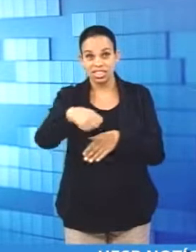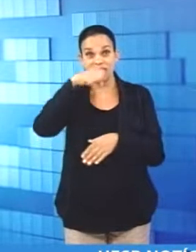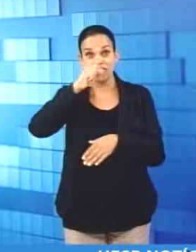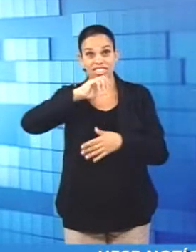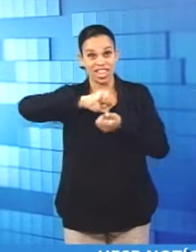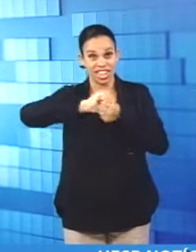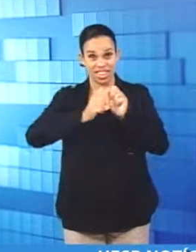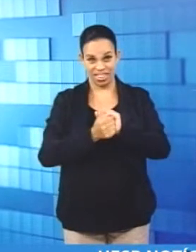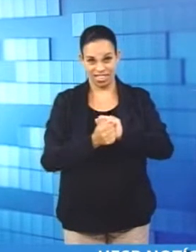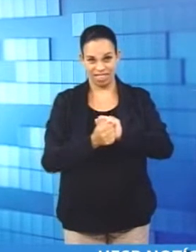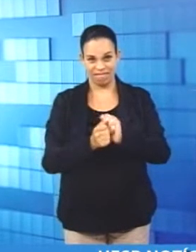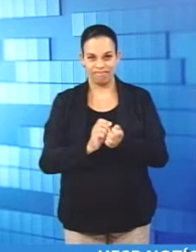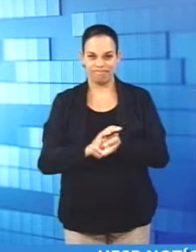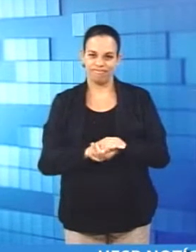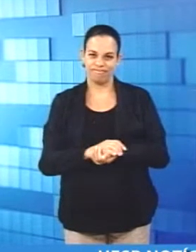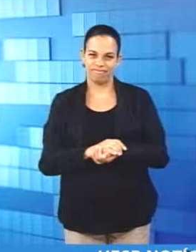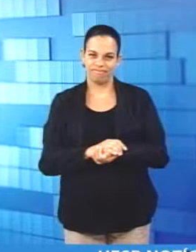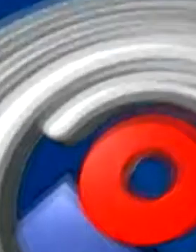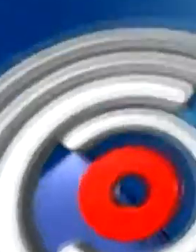artesanal.